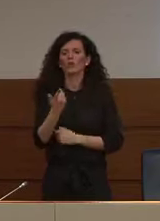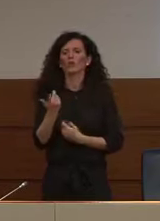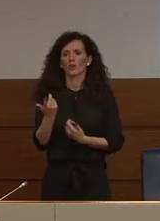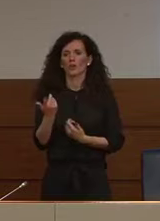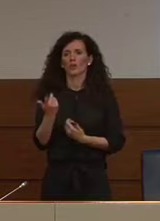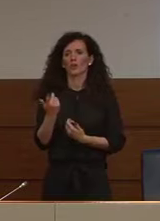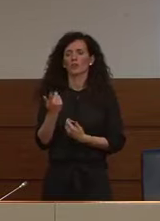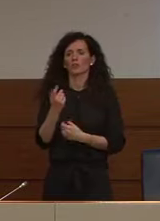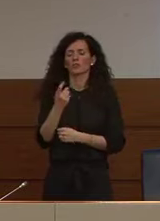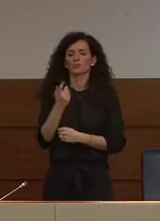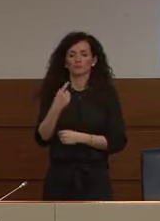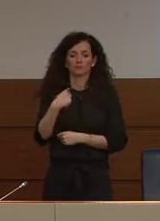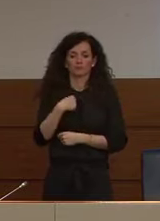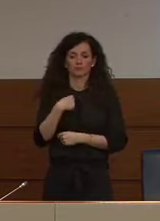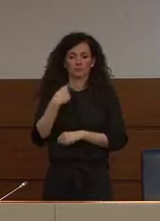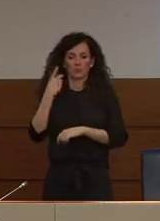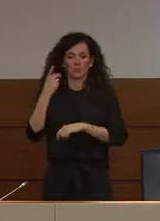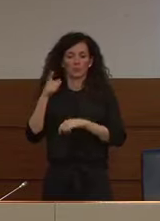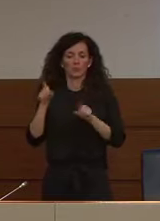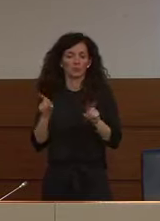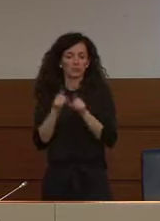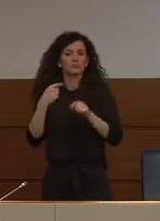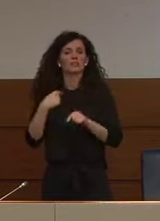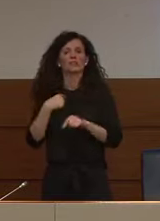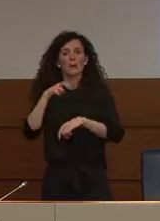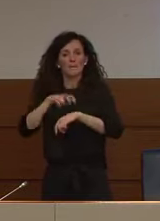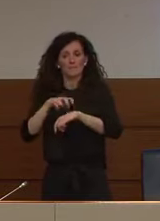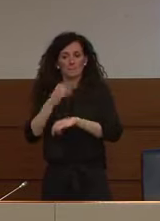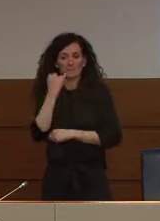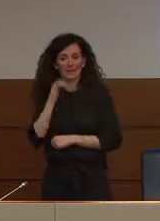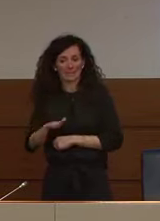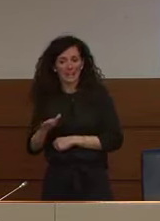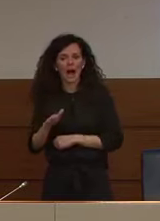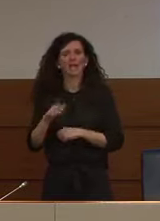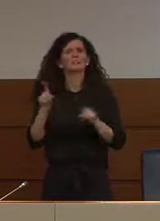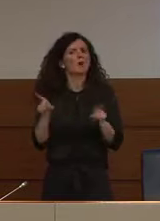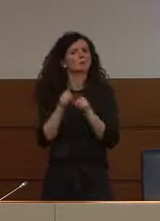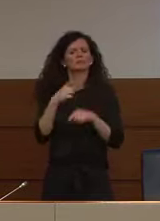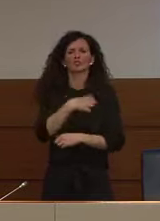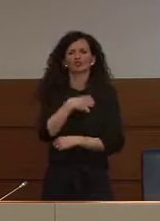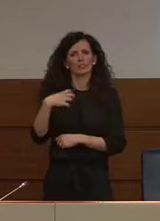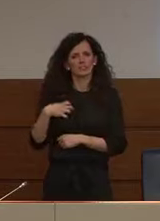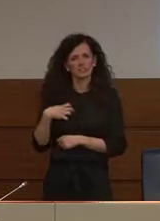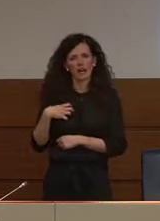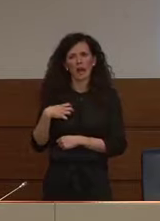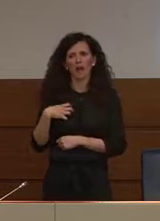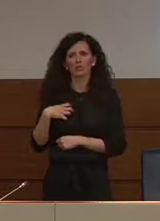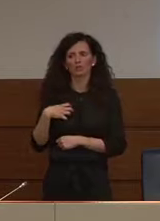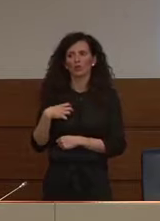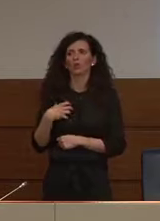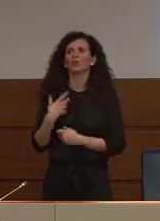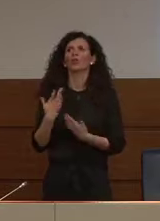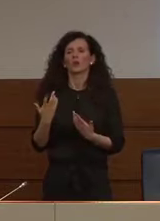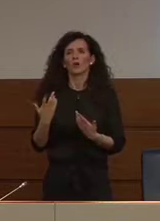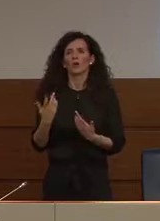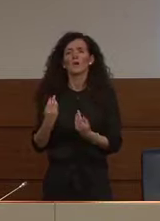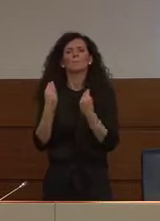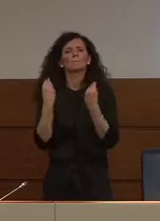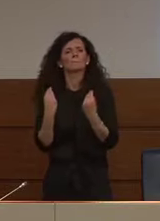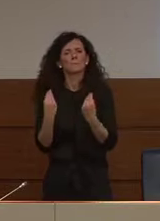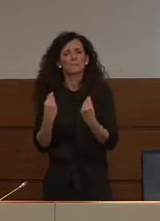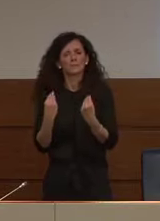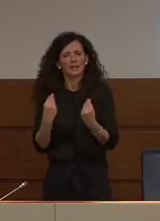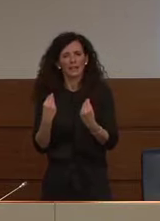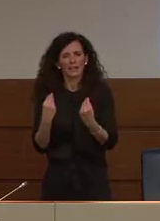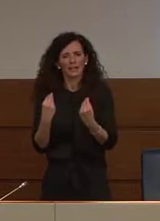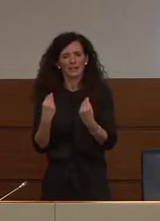forse anche da scienziato la grande domanda è perché biologicamente